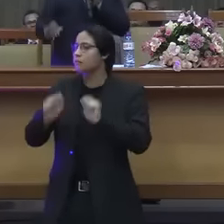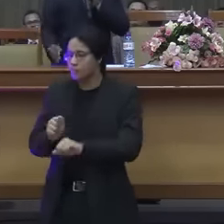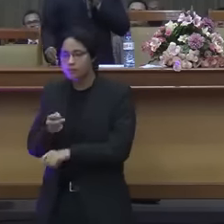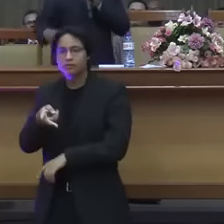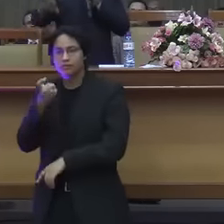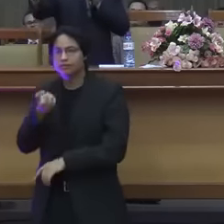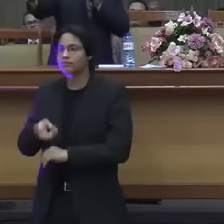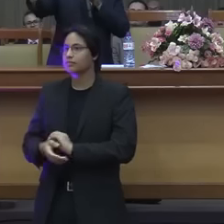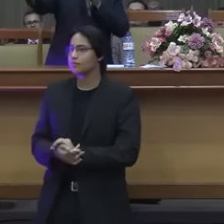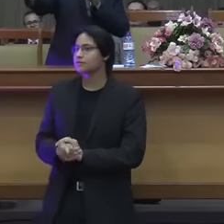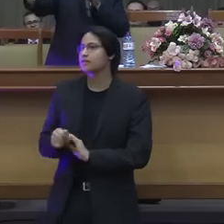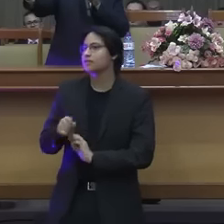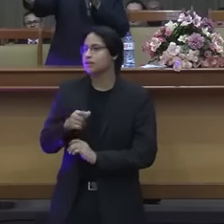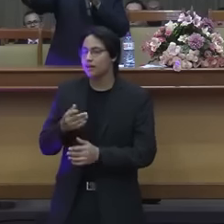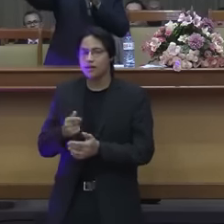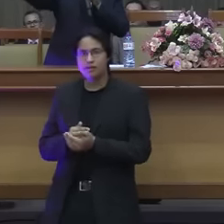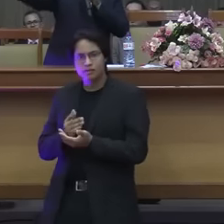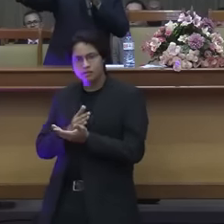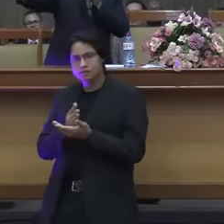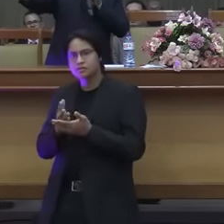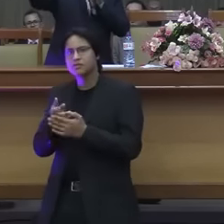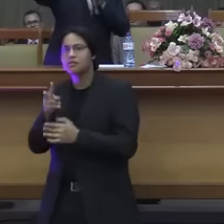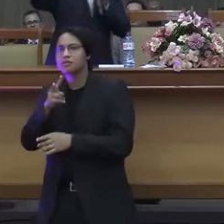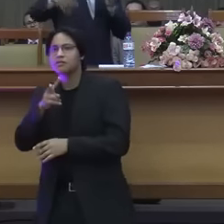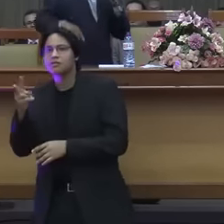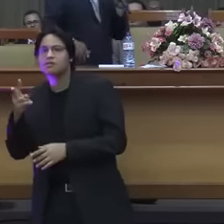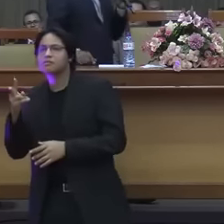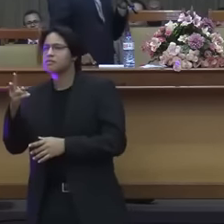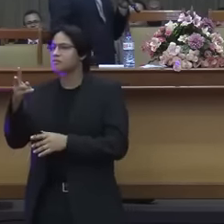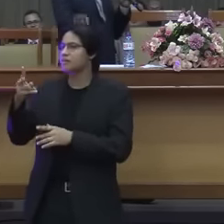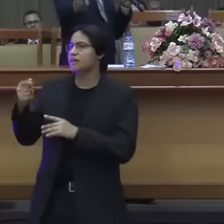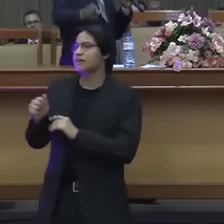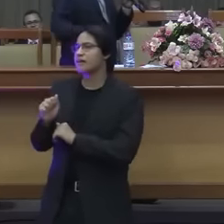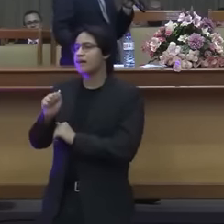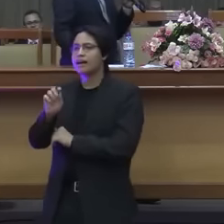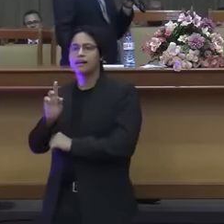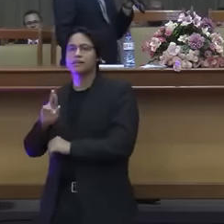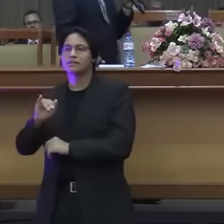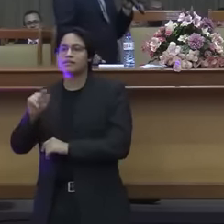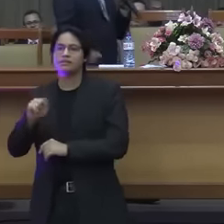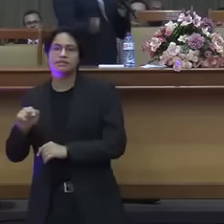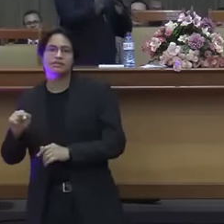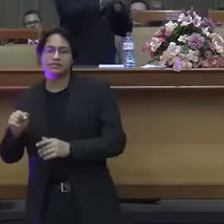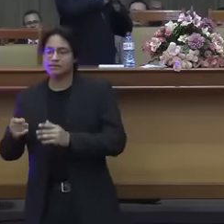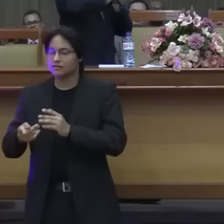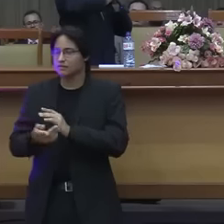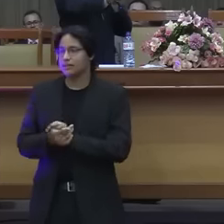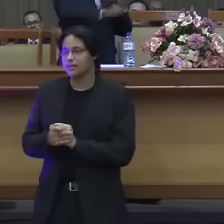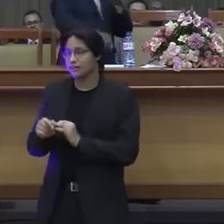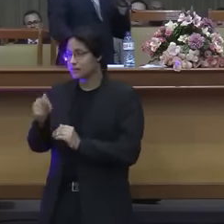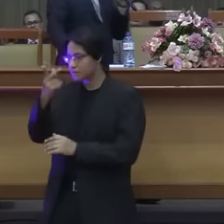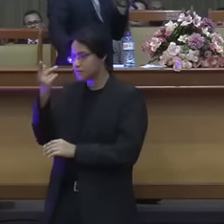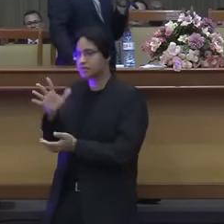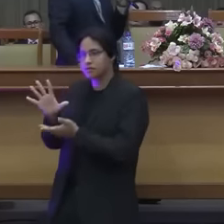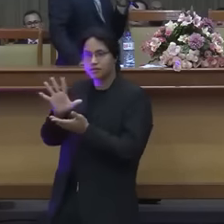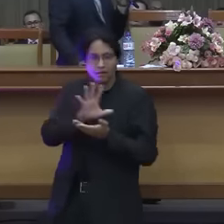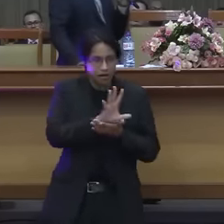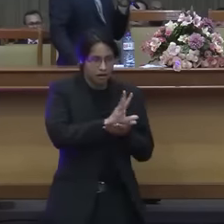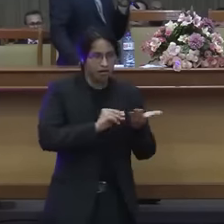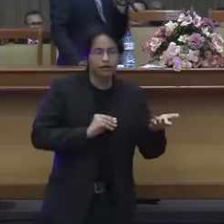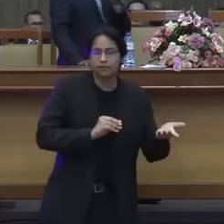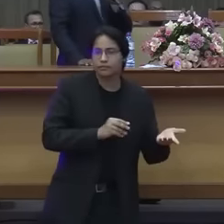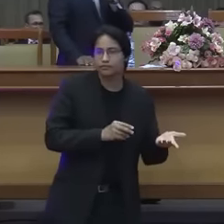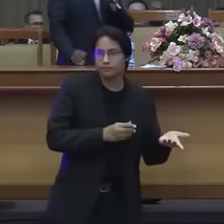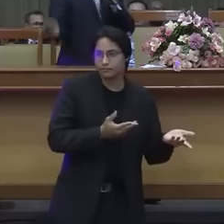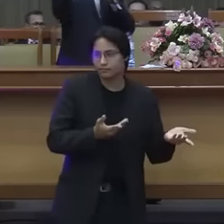ninguém andava fazendo isso só porque começou ver atriz ver ator ver seu fulano fazer todo mundo começou a fazer mas quem é que quer imitar boas obras dos santos